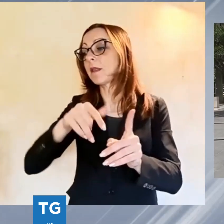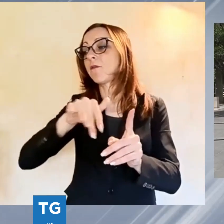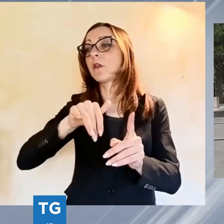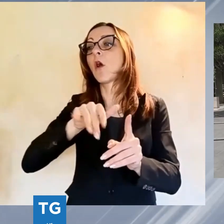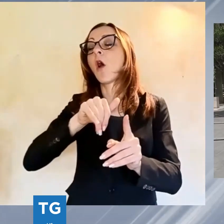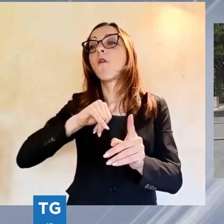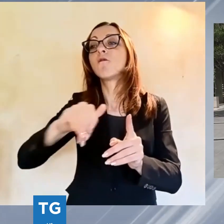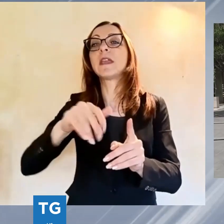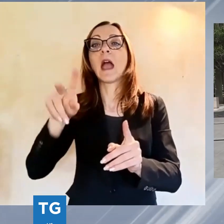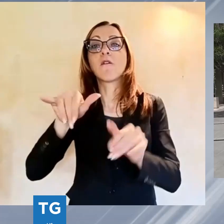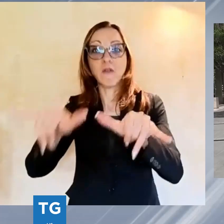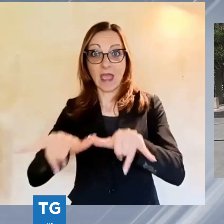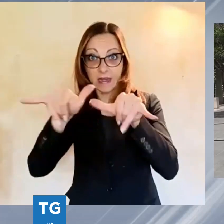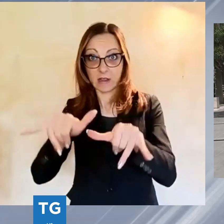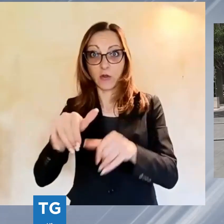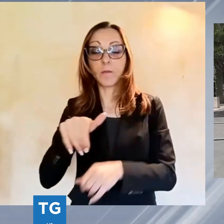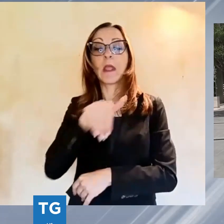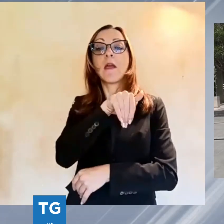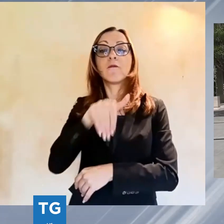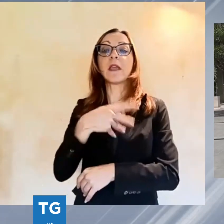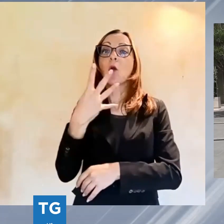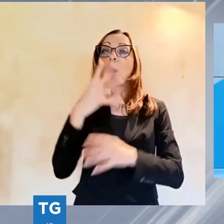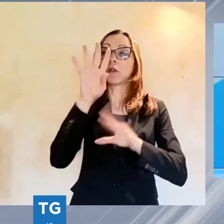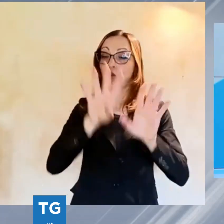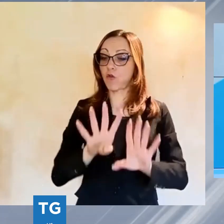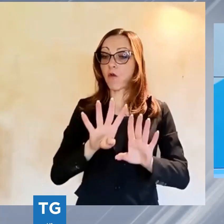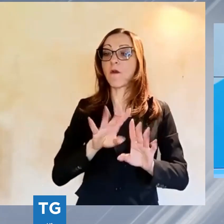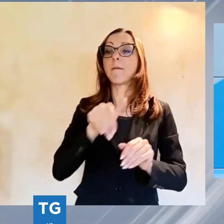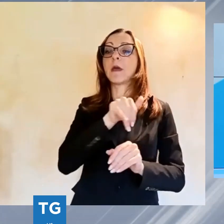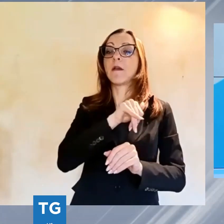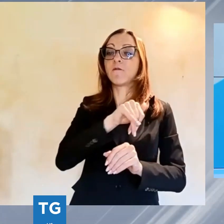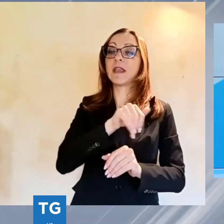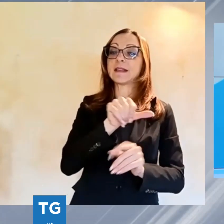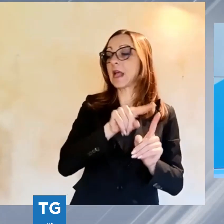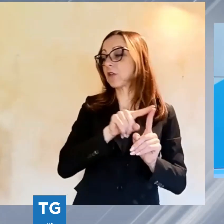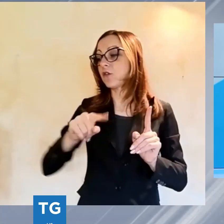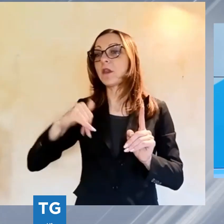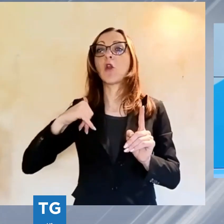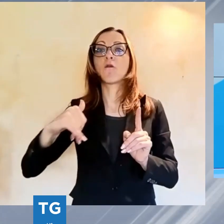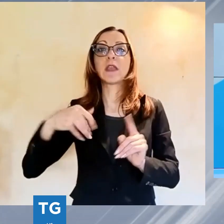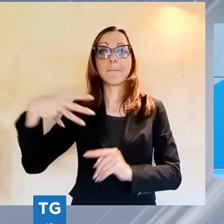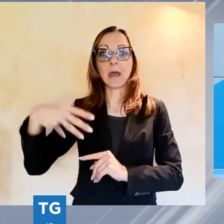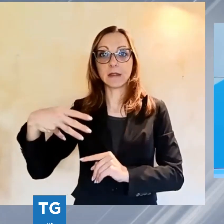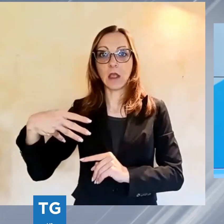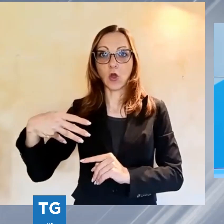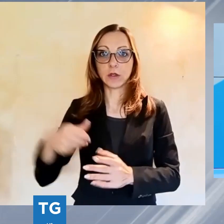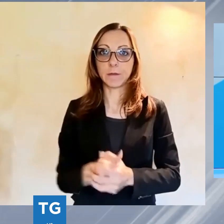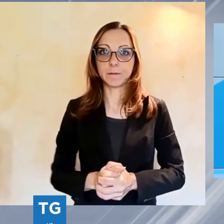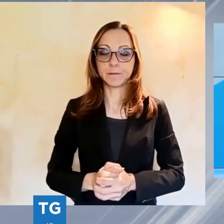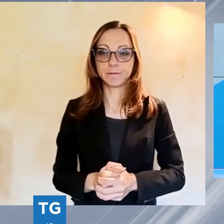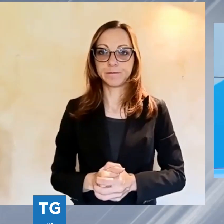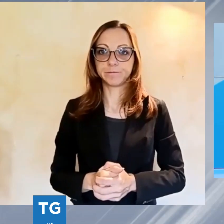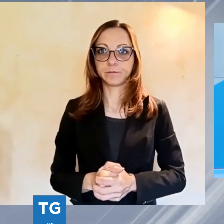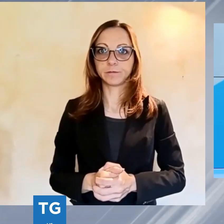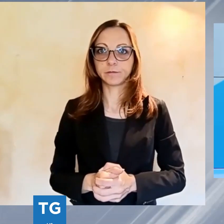Novembre da via Stagi a via Matteotti. E a proposito di strade, riapertura record a